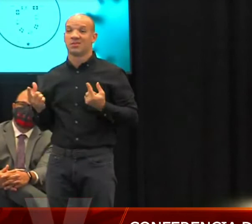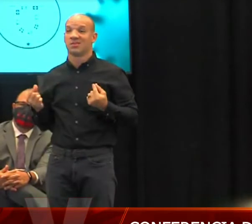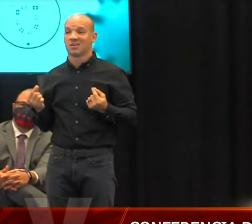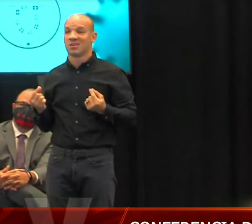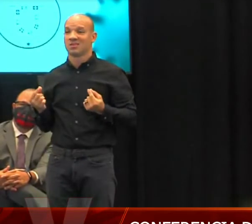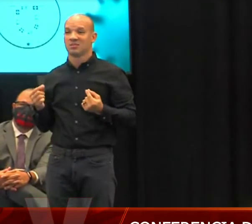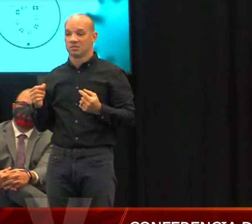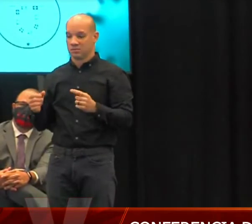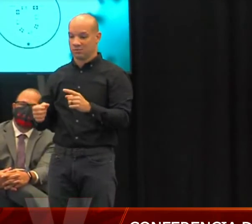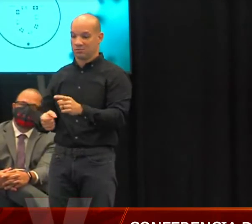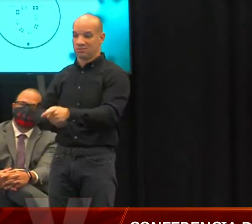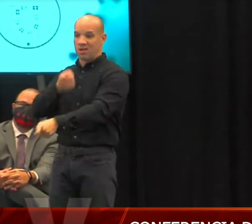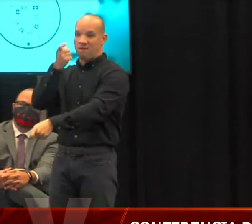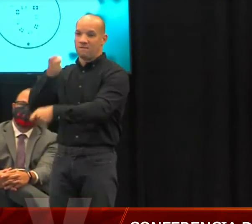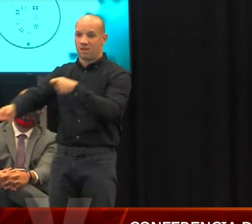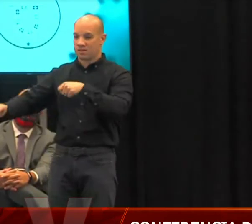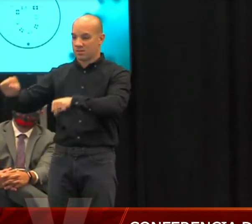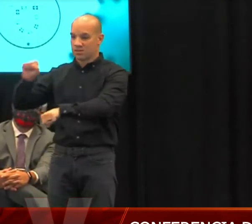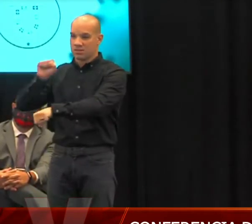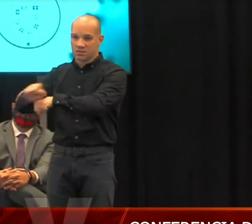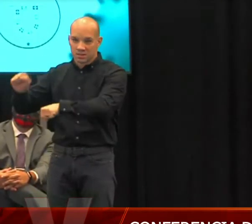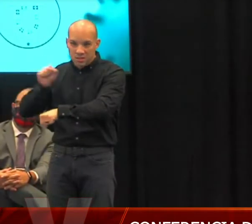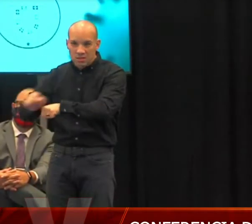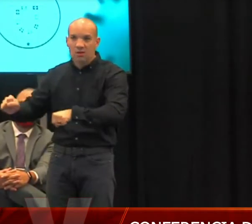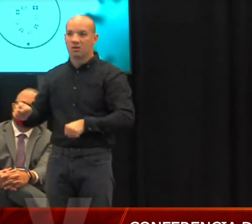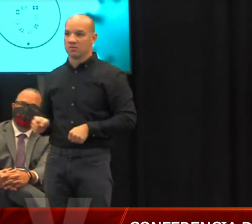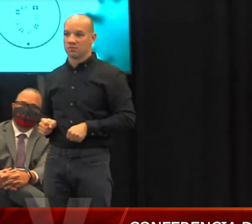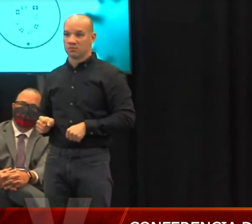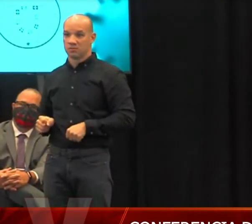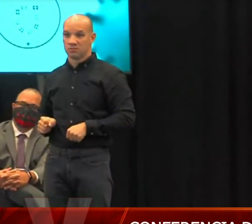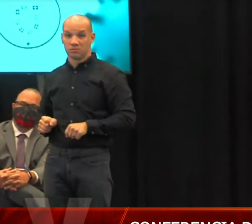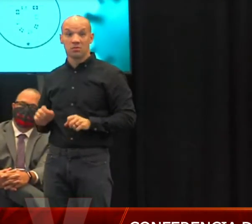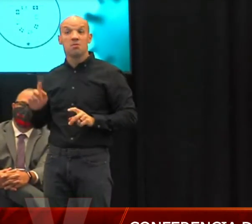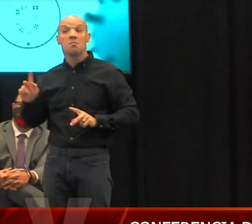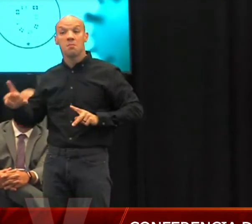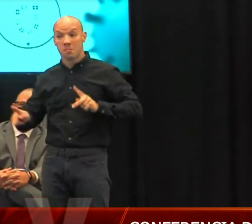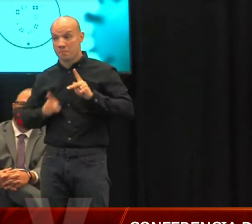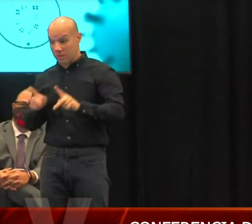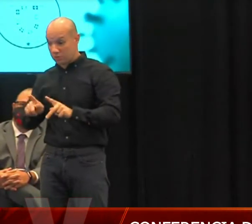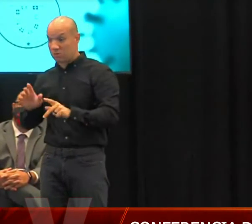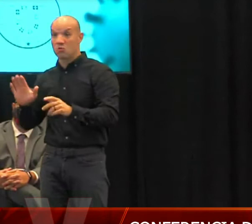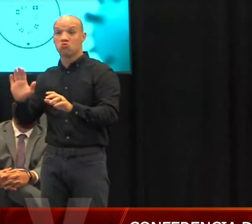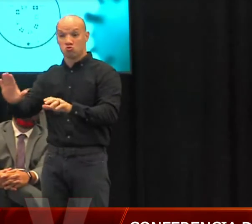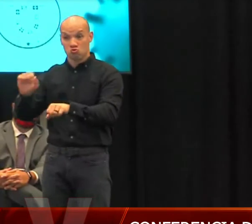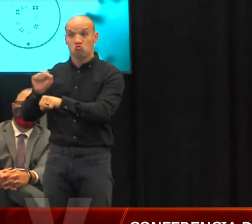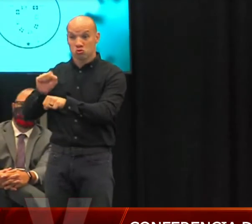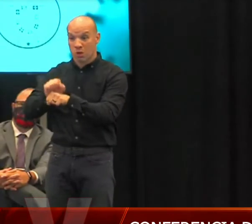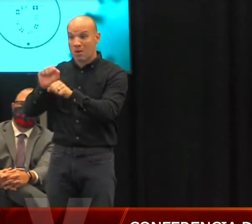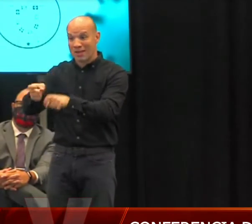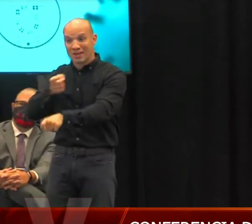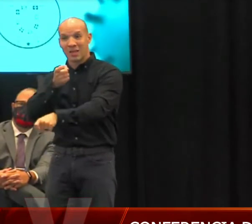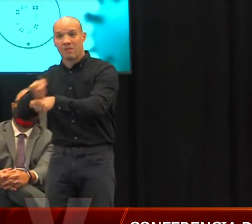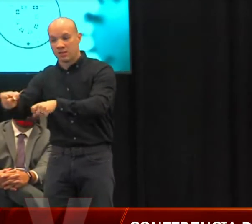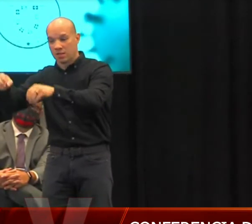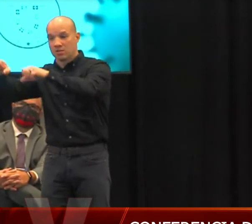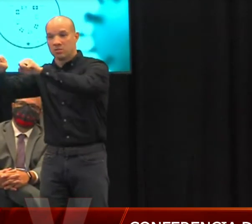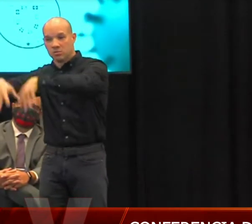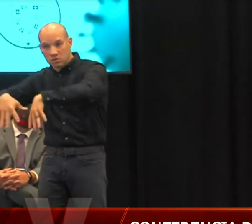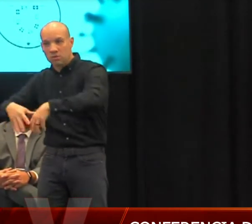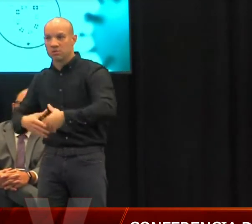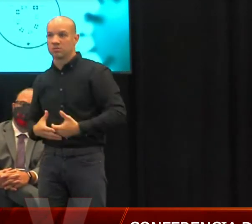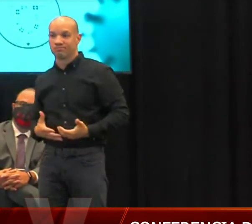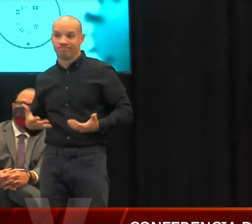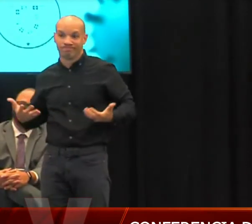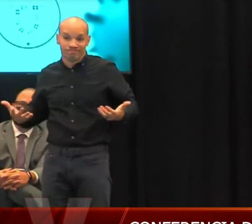el empleo y la seguridad de empleo de un puertorriqueño. Así que es tan sencillo como eso.